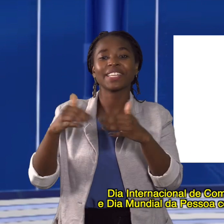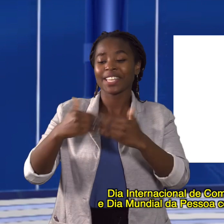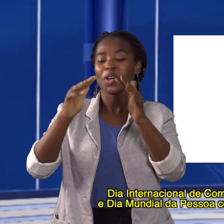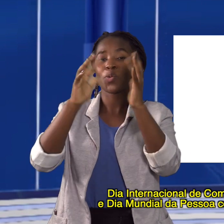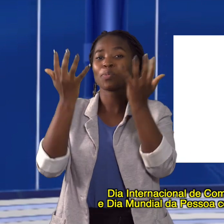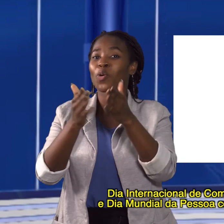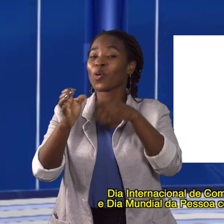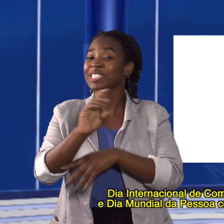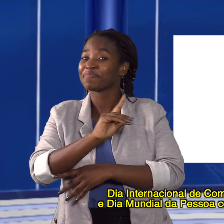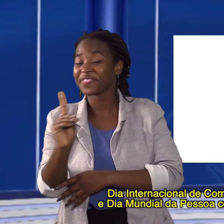com deficiência